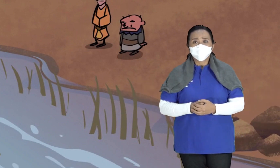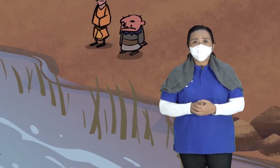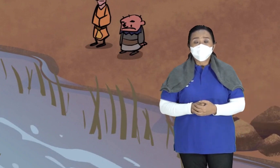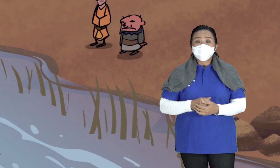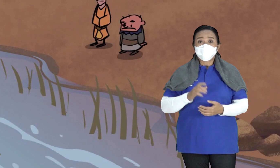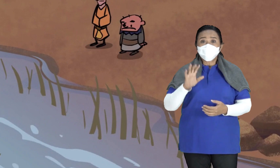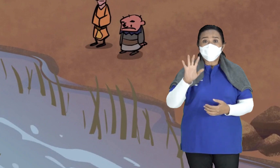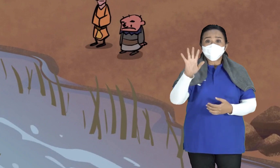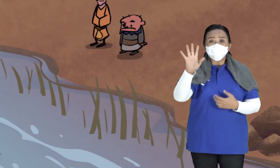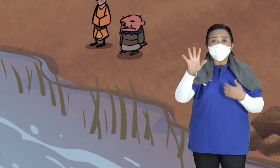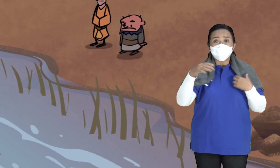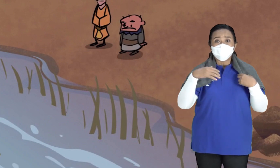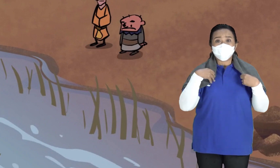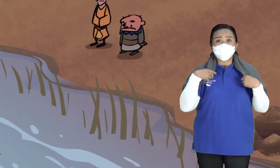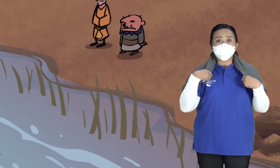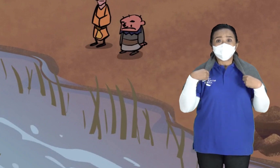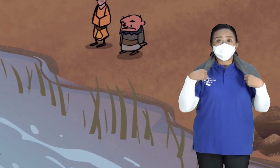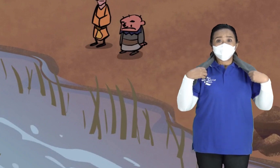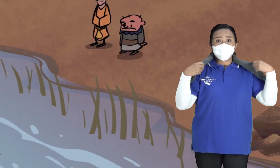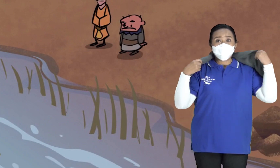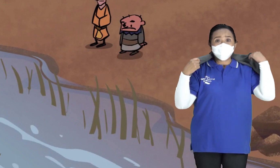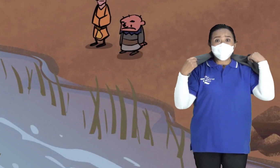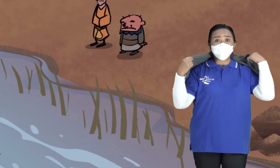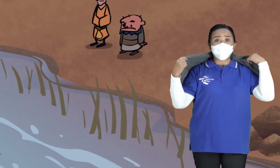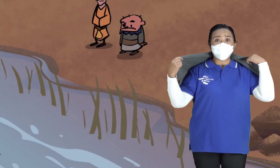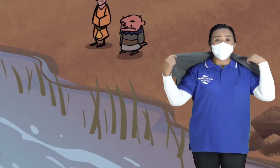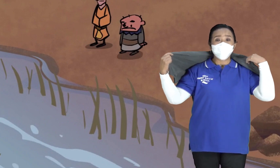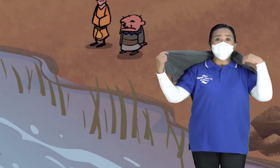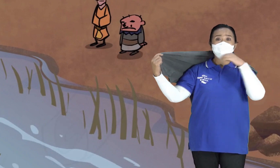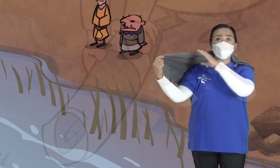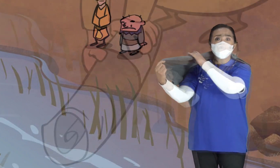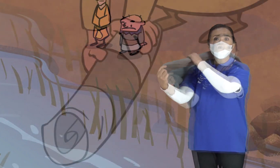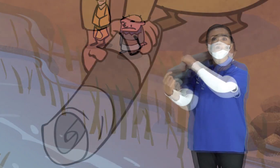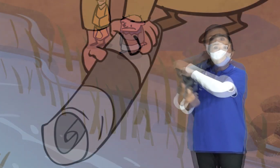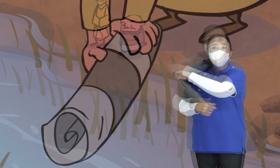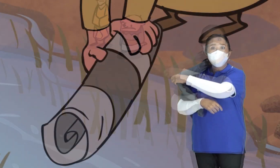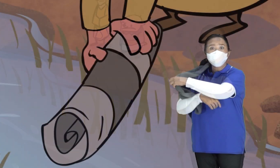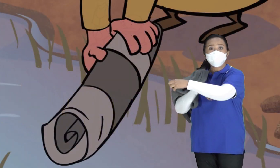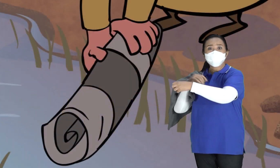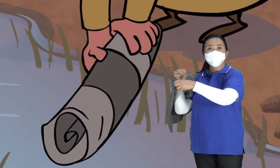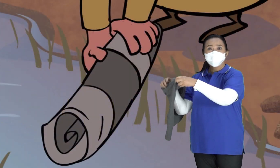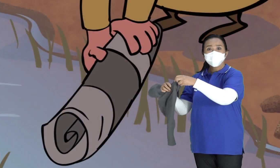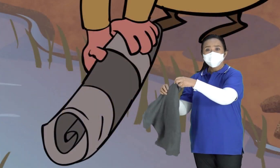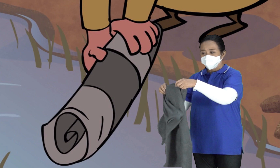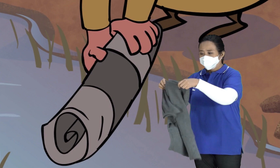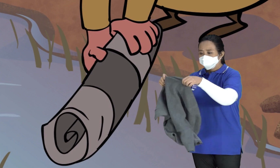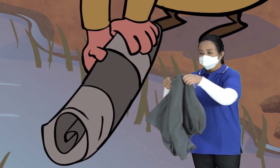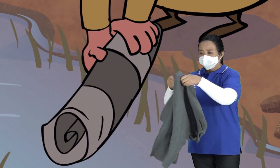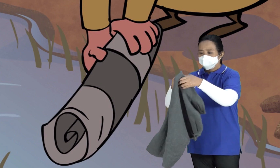Tenang-tenang Bapak Elia itu pakai jubah Dia lepaskan jubahnya